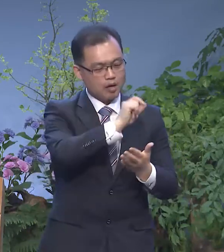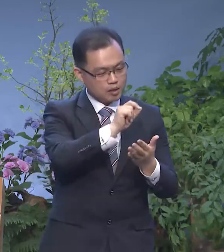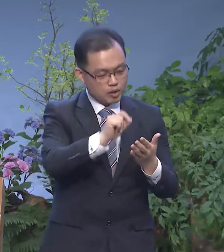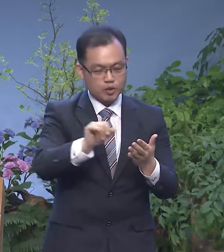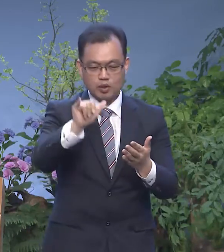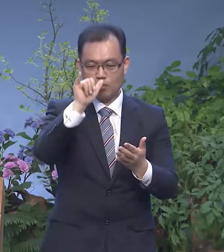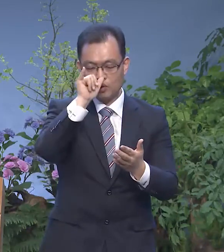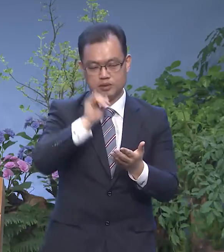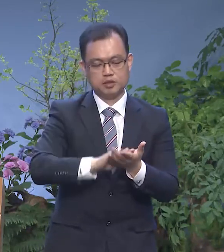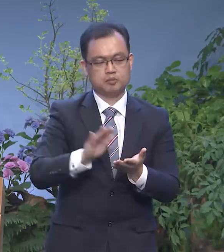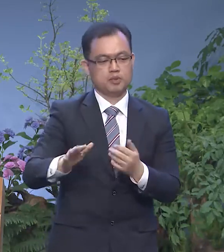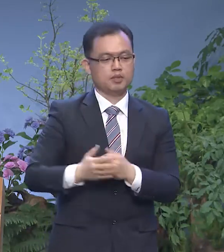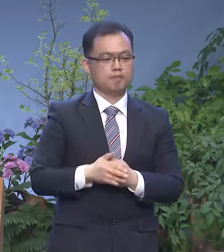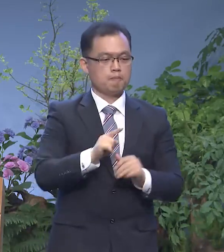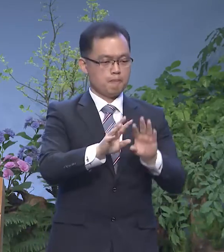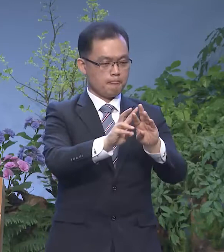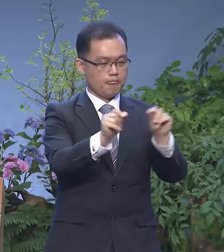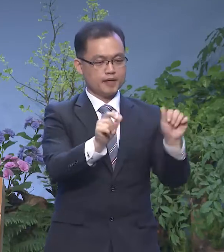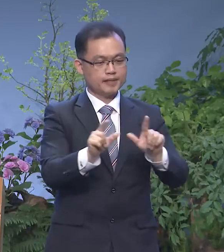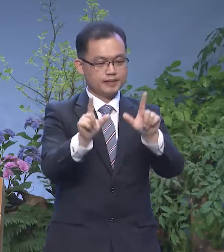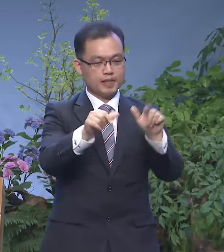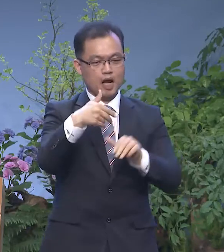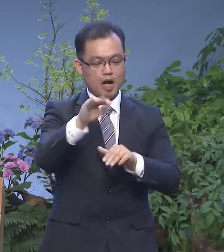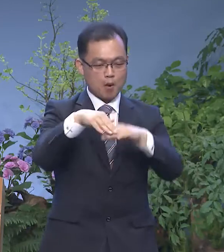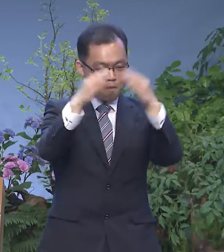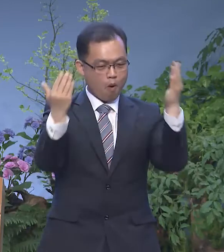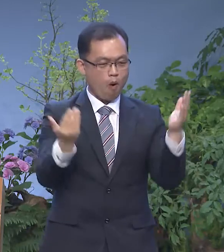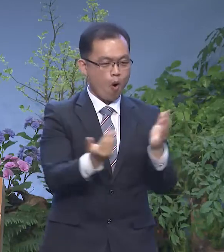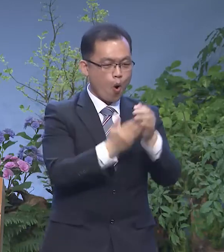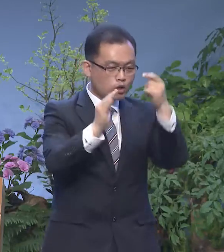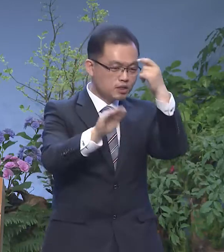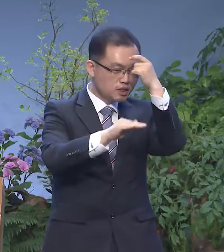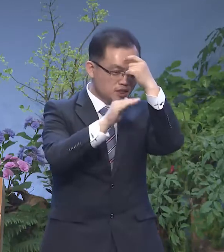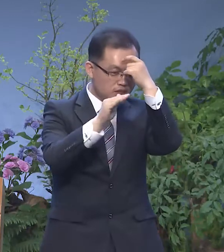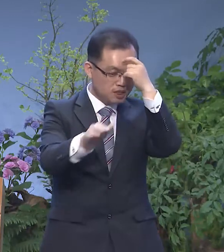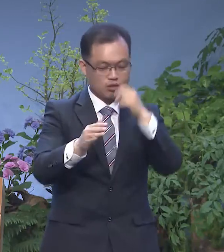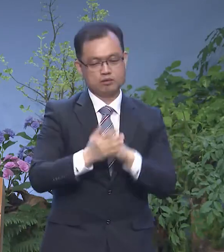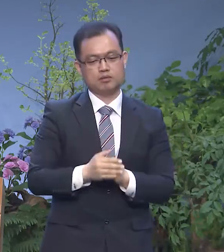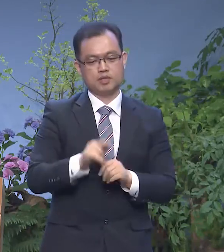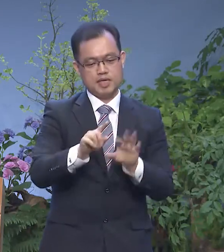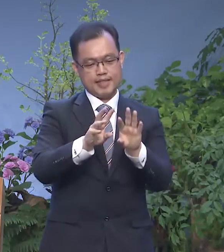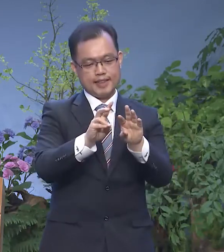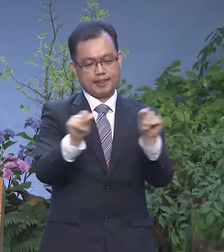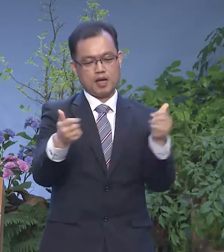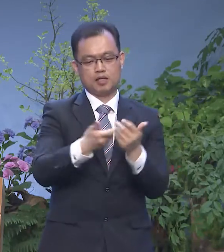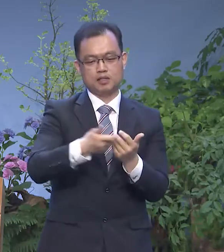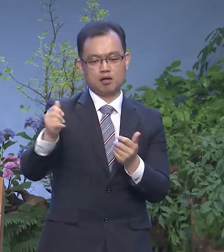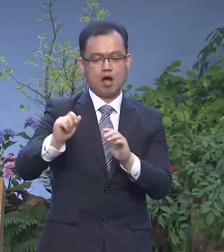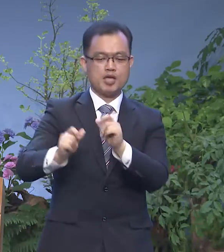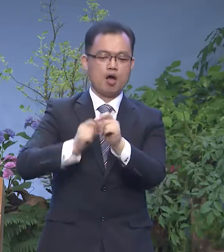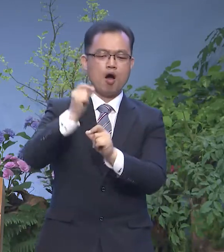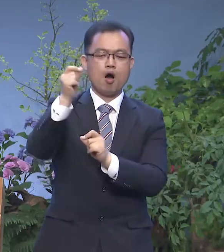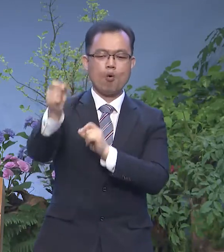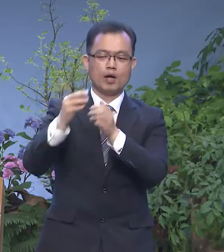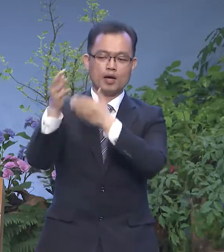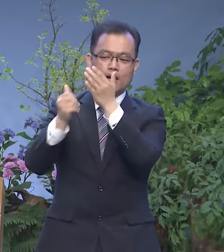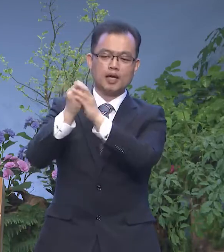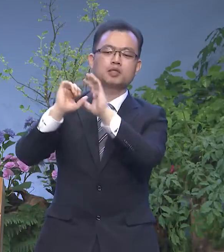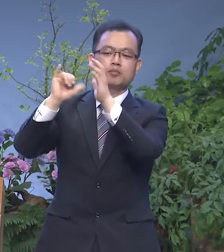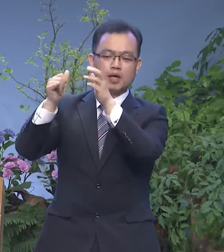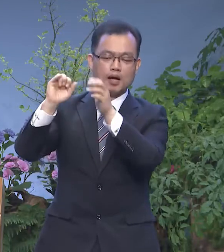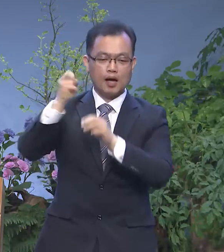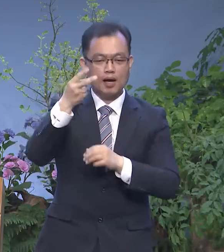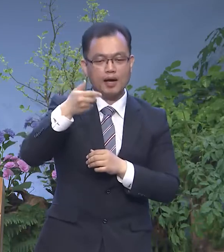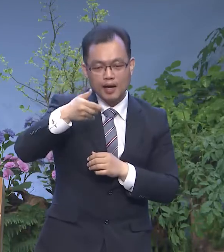것입니다 이 땅을 살아가는 모든 성도들은 언제나 이 땅을 떠나서 영원한 하나님 나라로 돌아가야 될